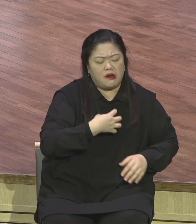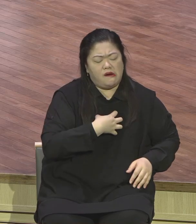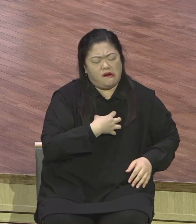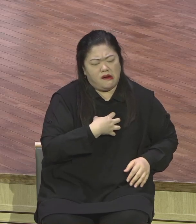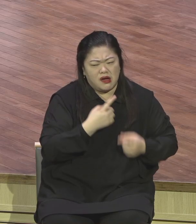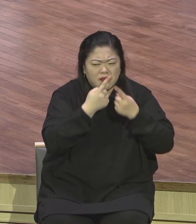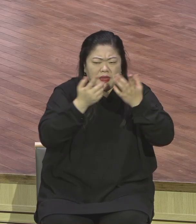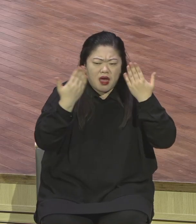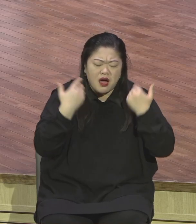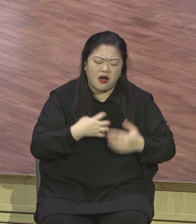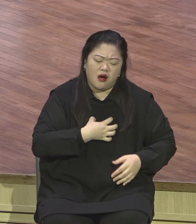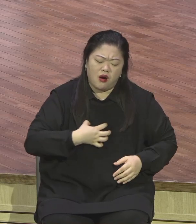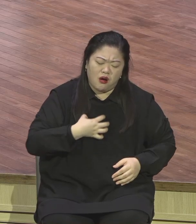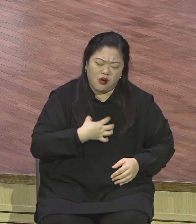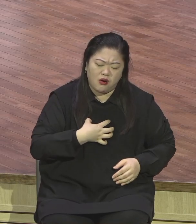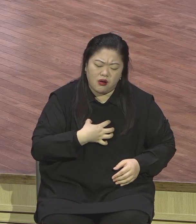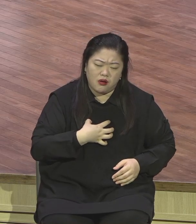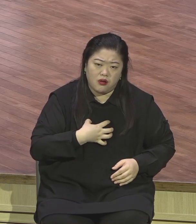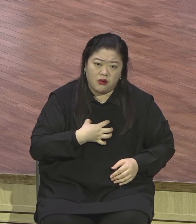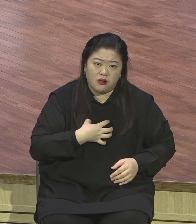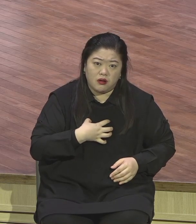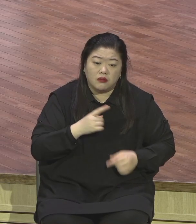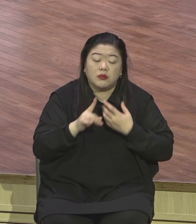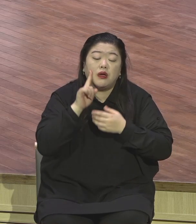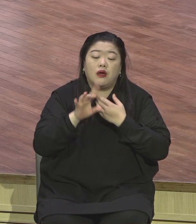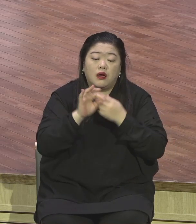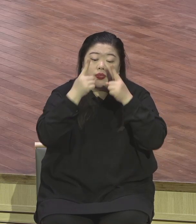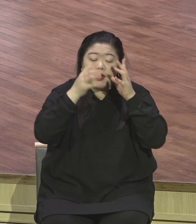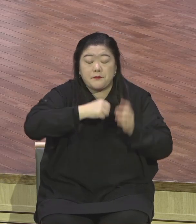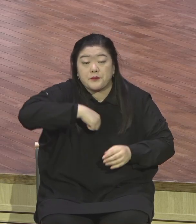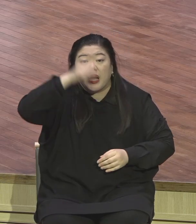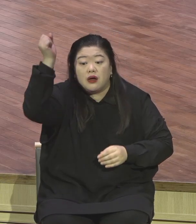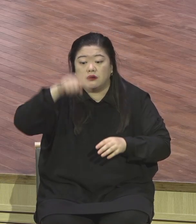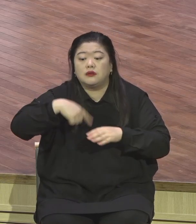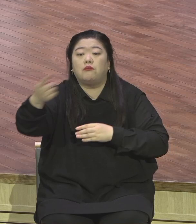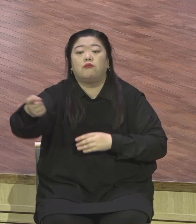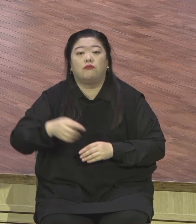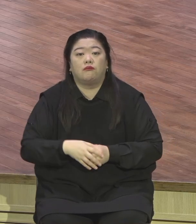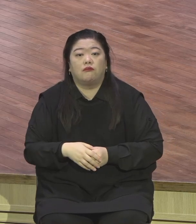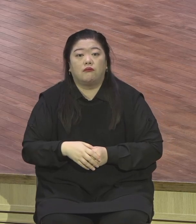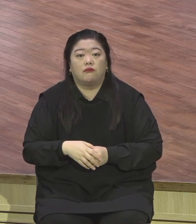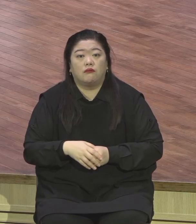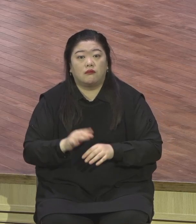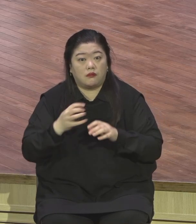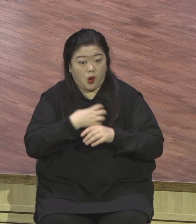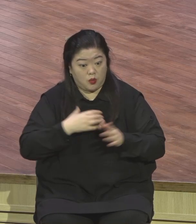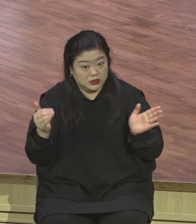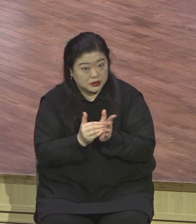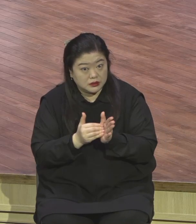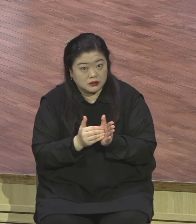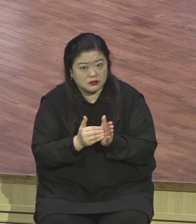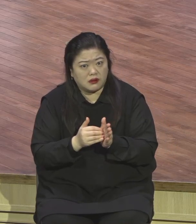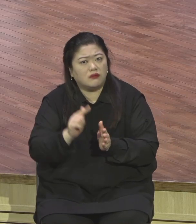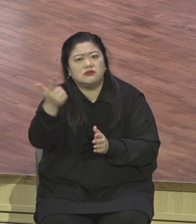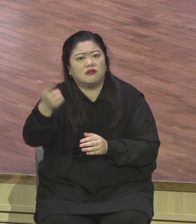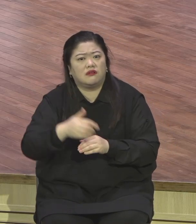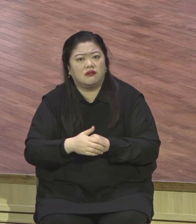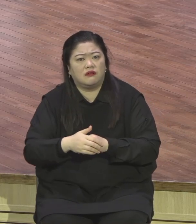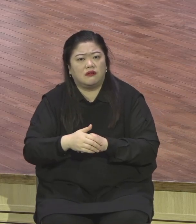대학생이 되자마자 또 취업 준비를 위해서 준비를 해야 됩니다. 취업 준비 취업을 하면 어떻냐 직장인들